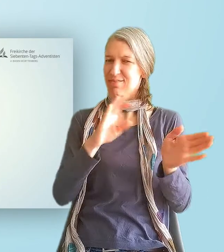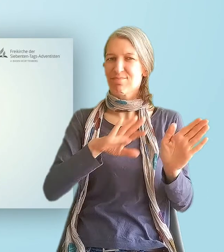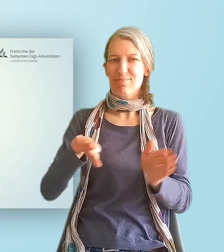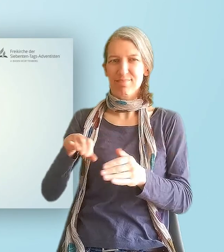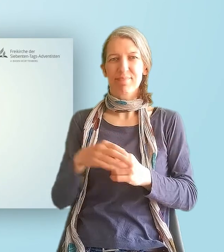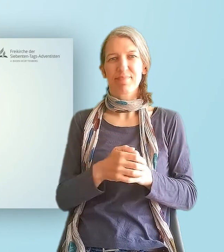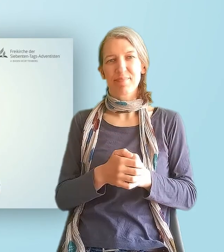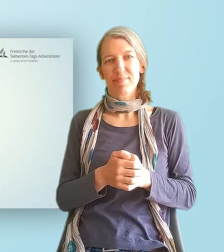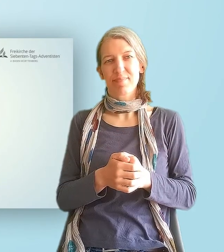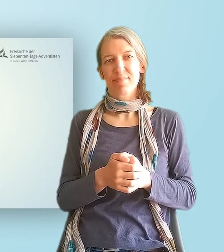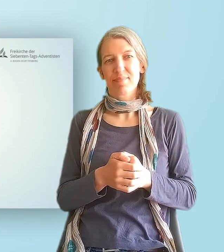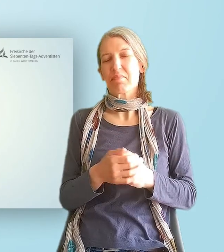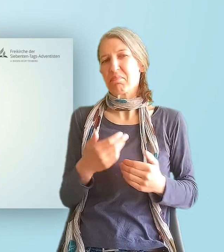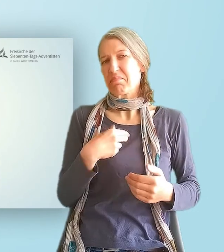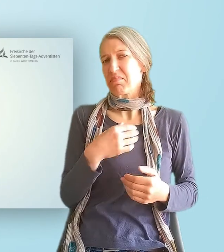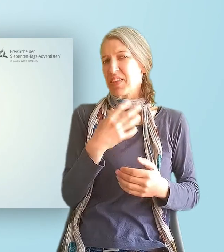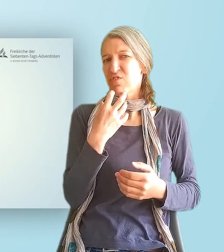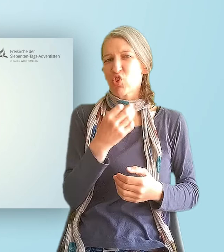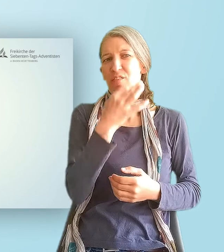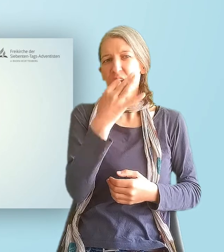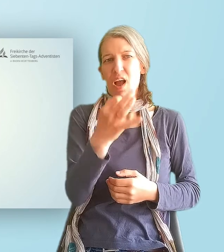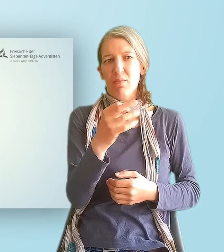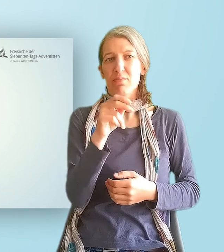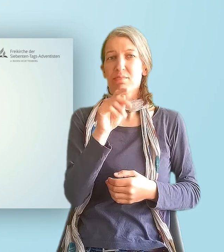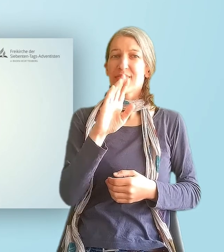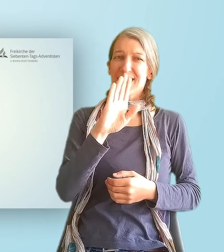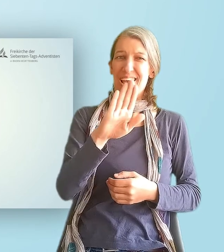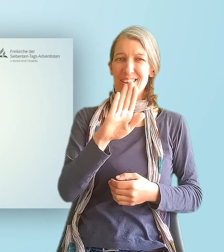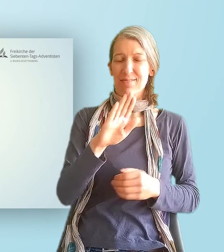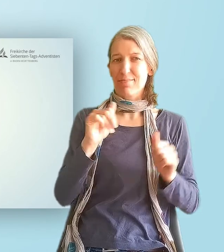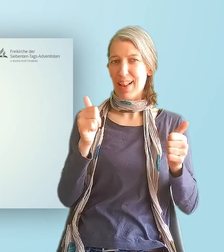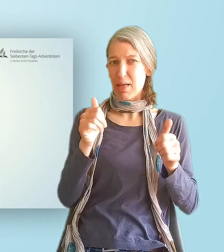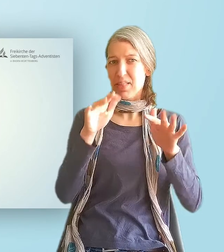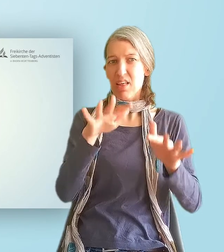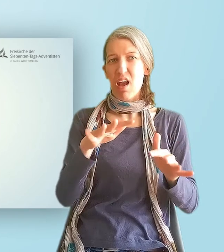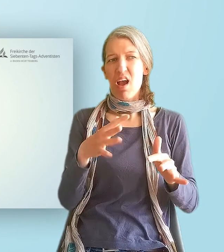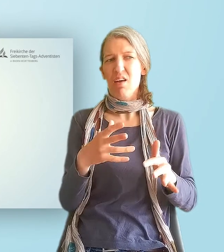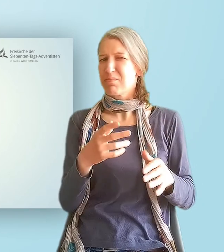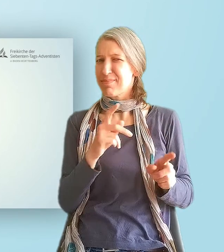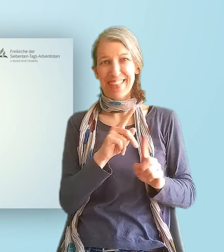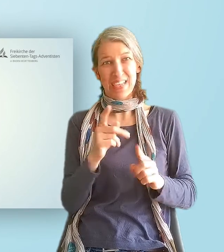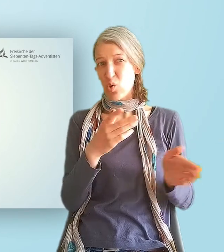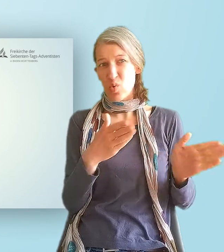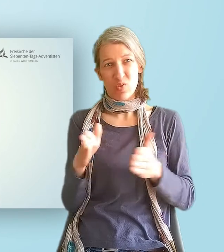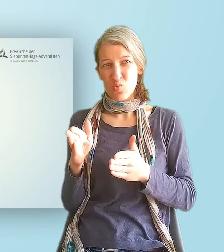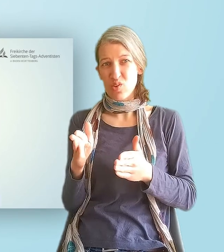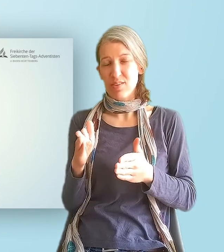Gibt es etwas in deinem Leben, das noch nicht in Ordnung gebracht ist? Lebst du vielleicht im